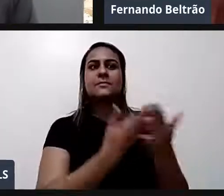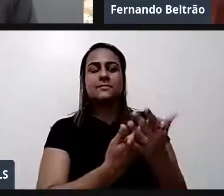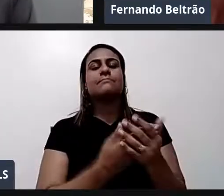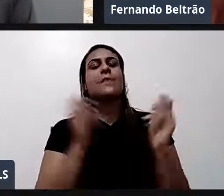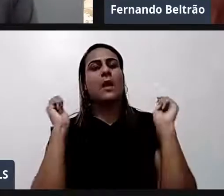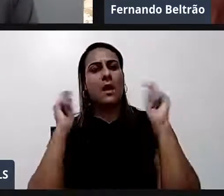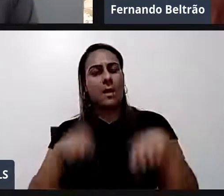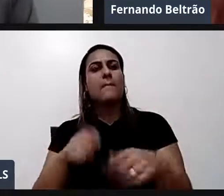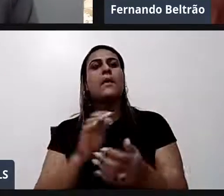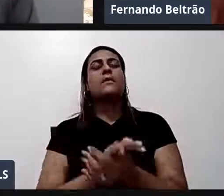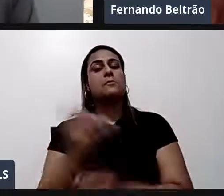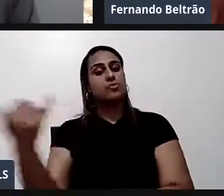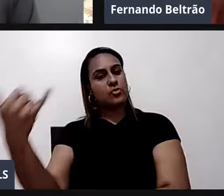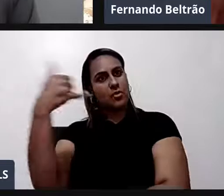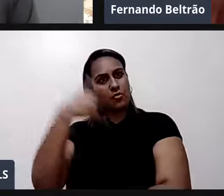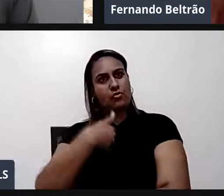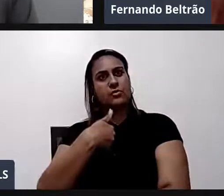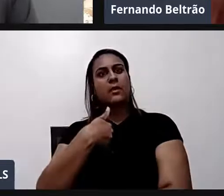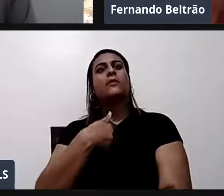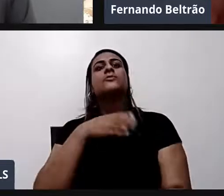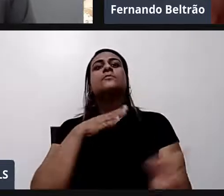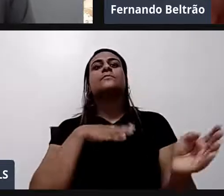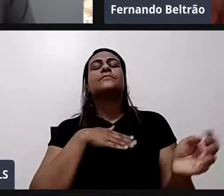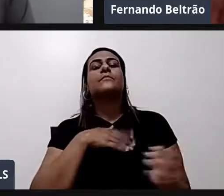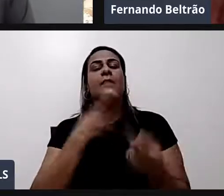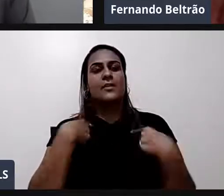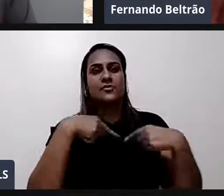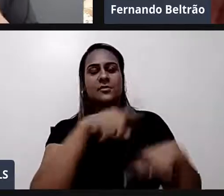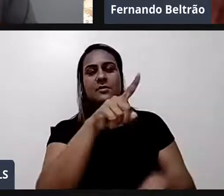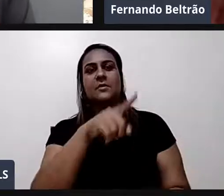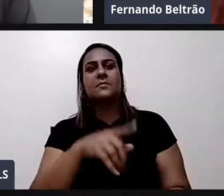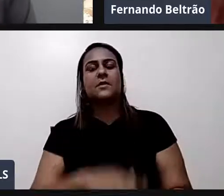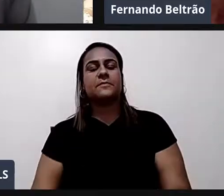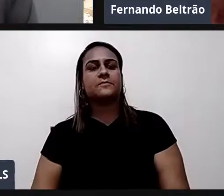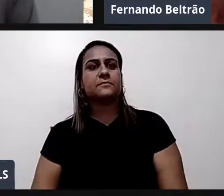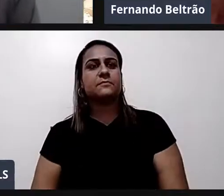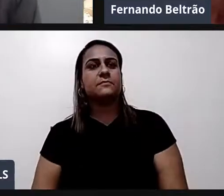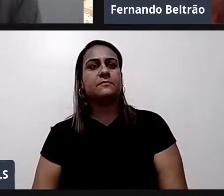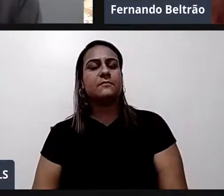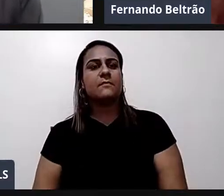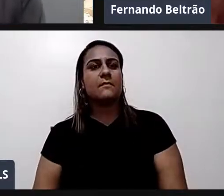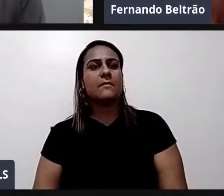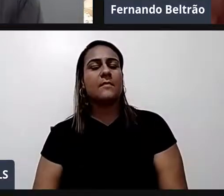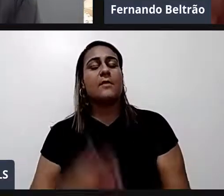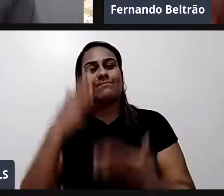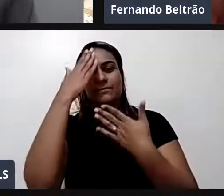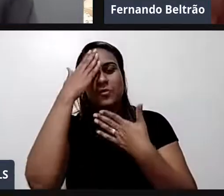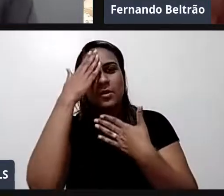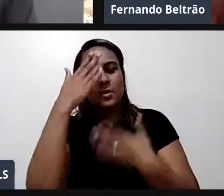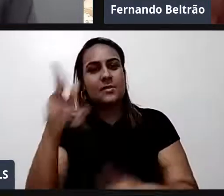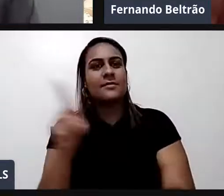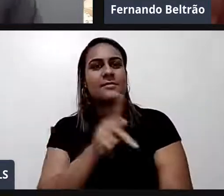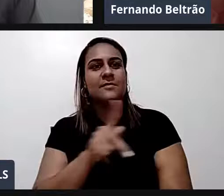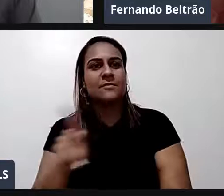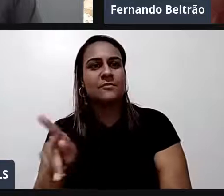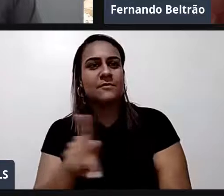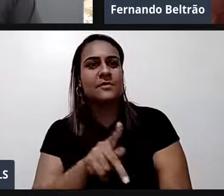que a gente caminha com o pessoal fica à vontade entendeu? Então mais uma vez eu queria agradecer muito o senhor me diga aí as suas